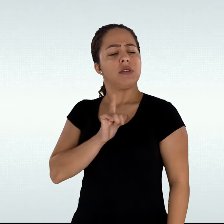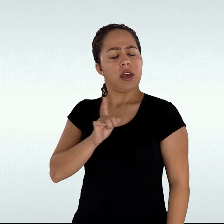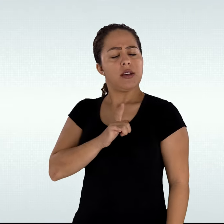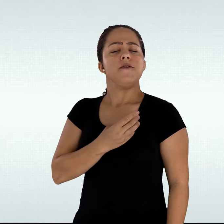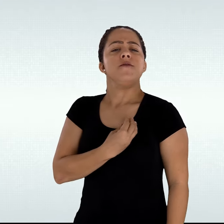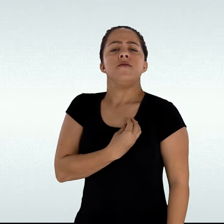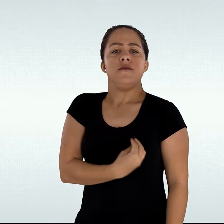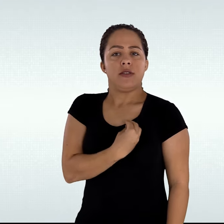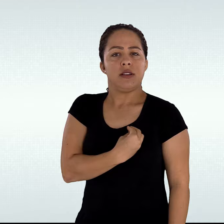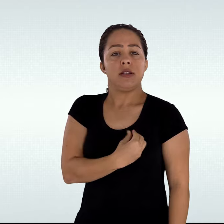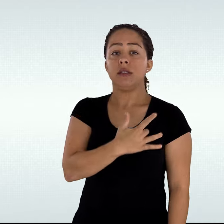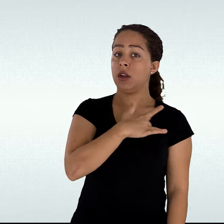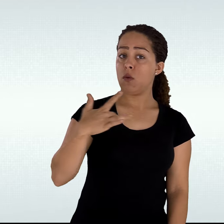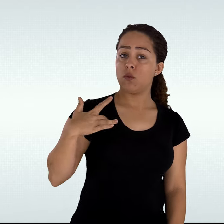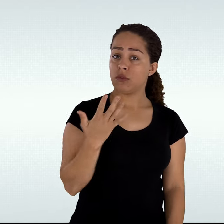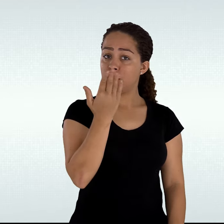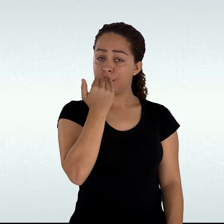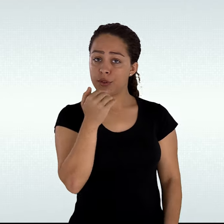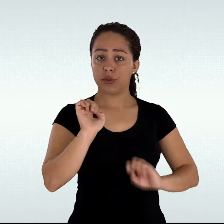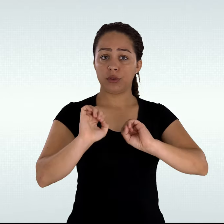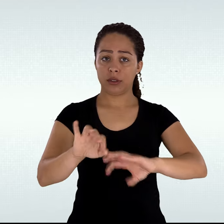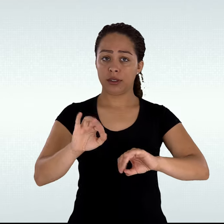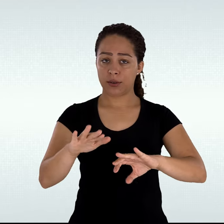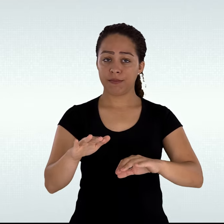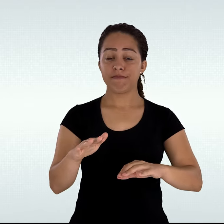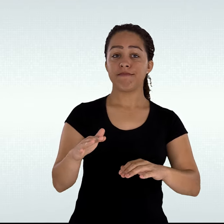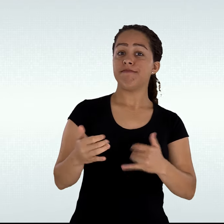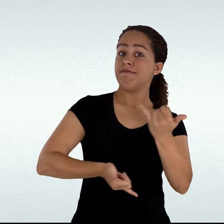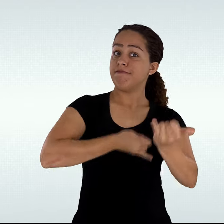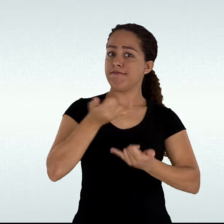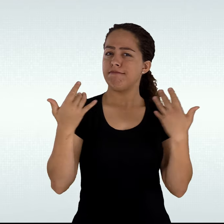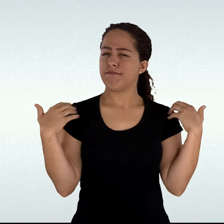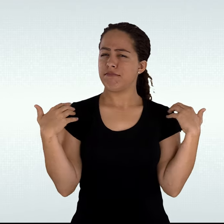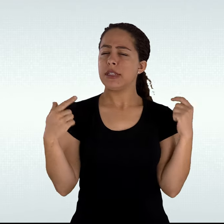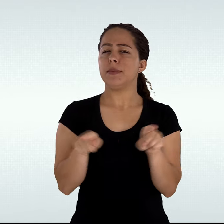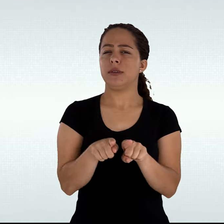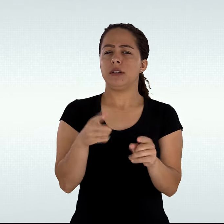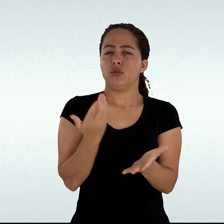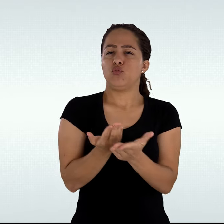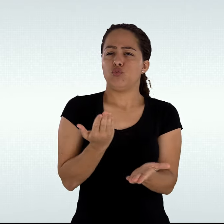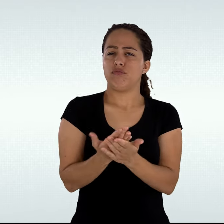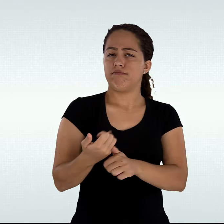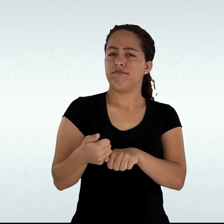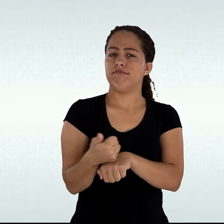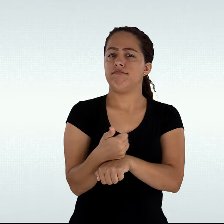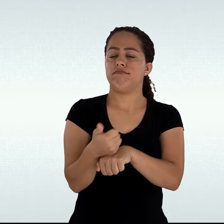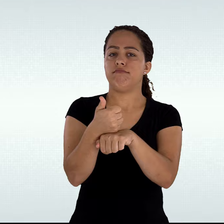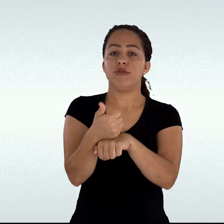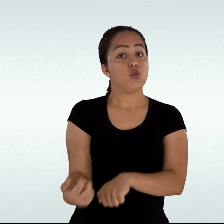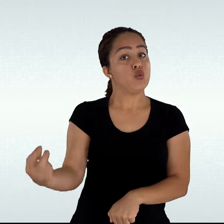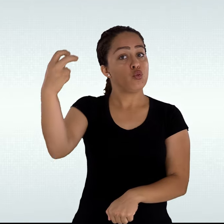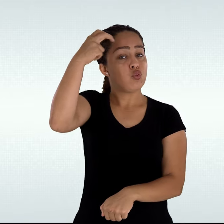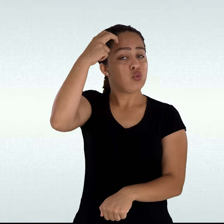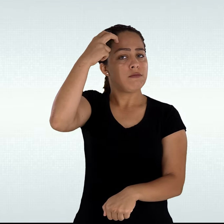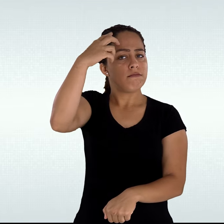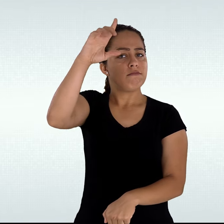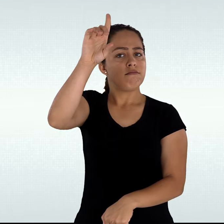à saúde, à alimentação, à educação, ao lazer, à profissionalização, à